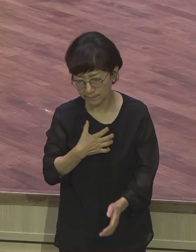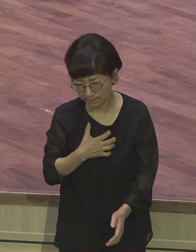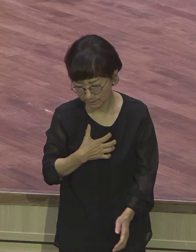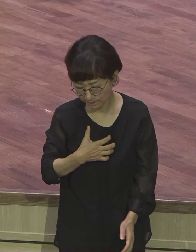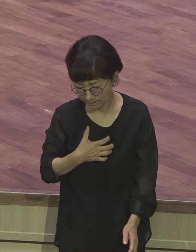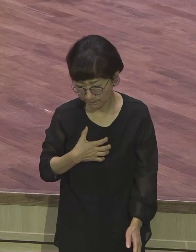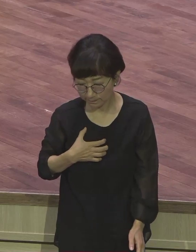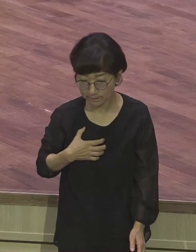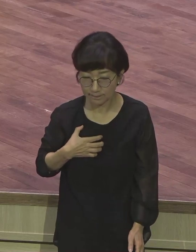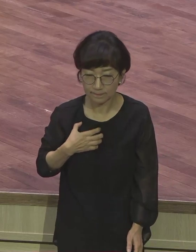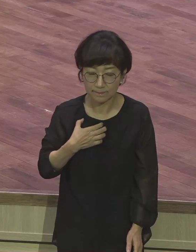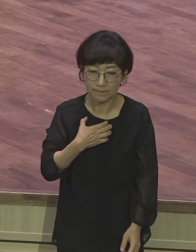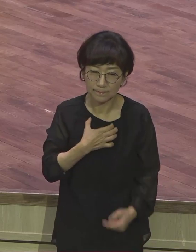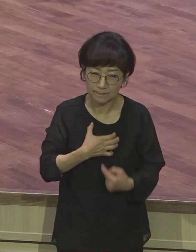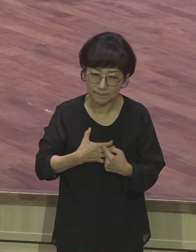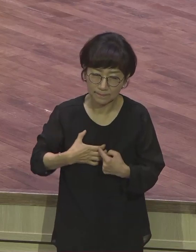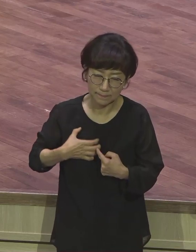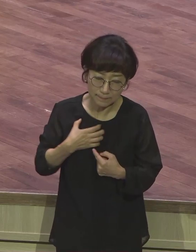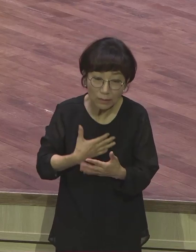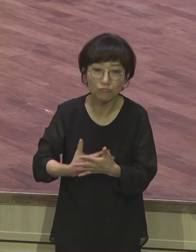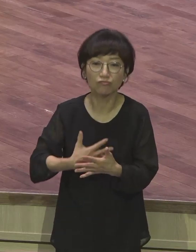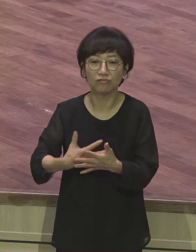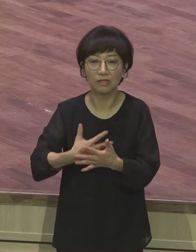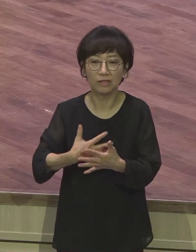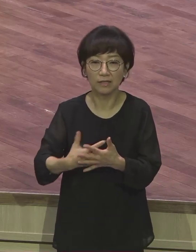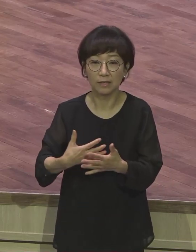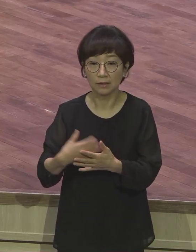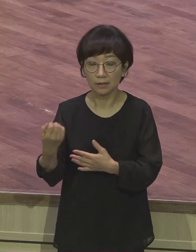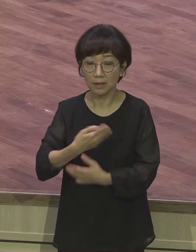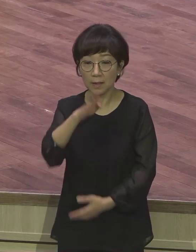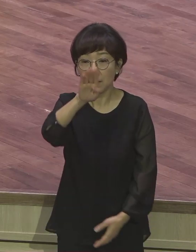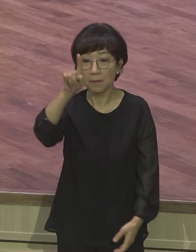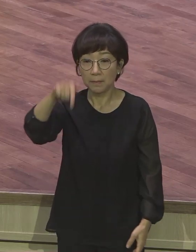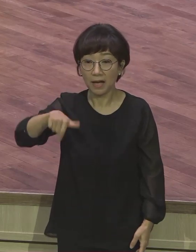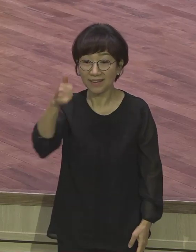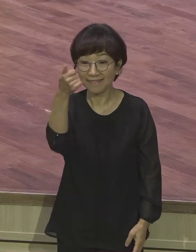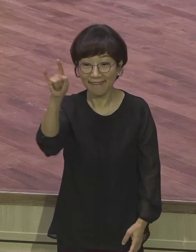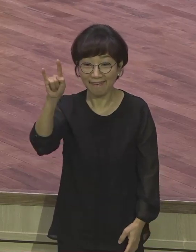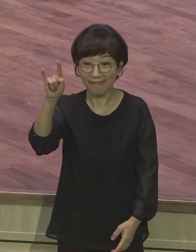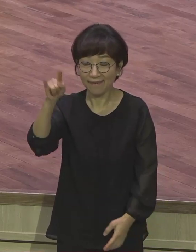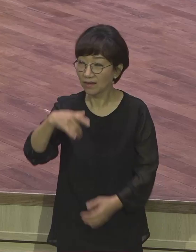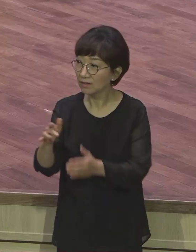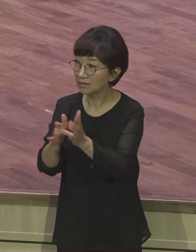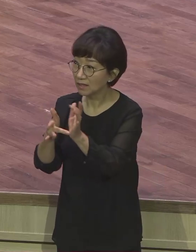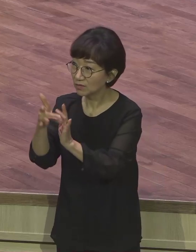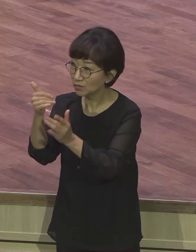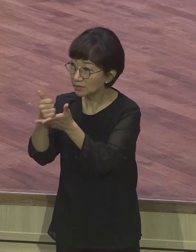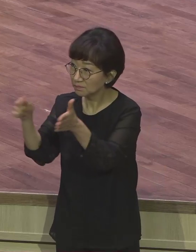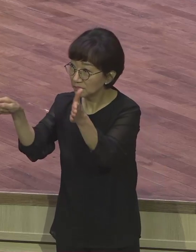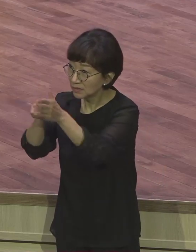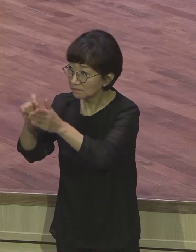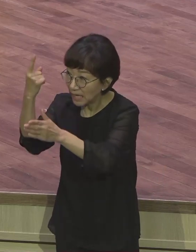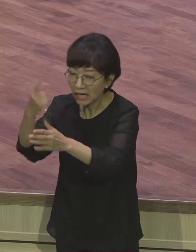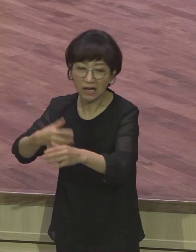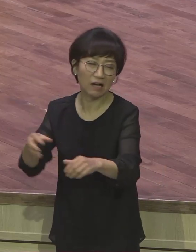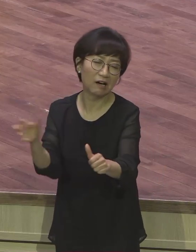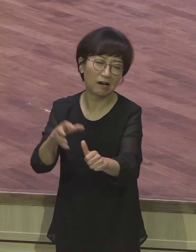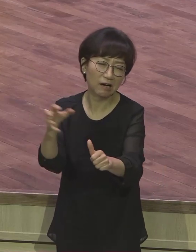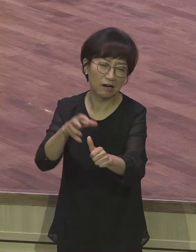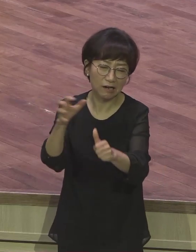걱정과 불안입니다. 박해나 예수의 때문에 받는 모든 고난 기건입니다. 예수